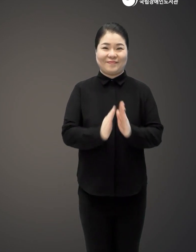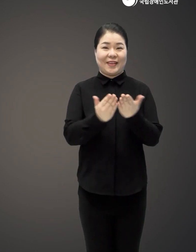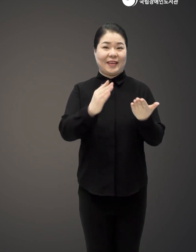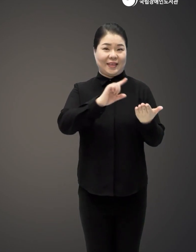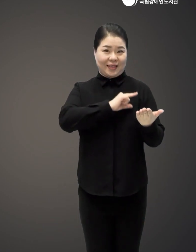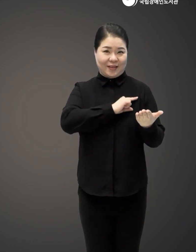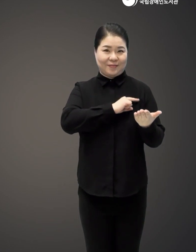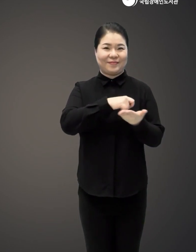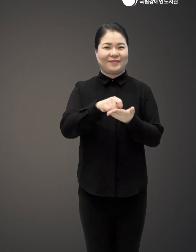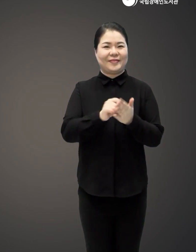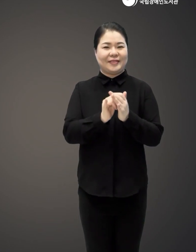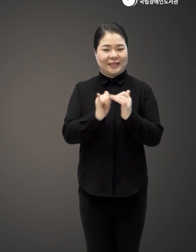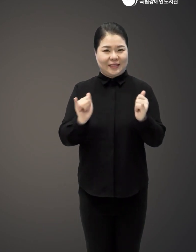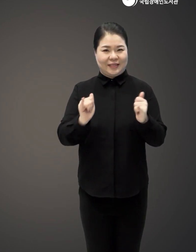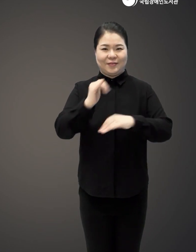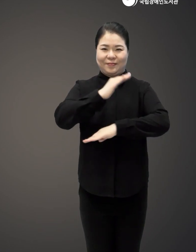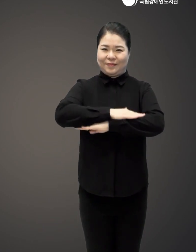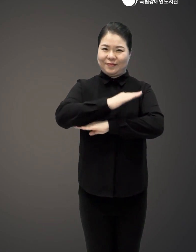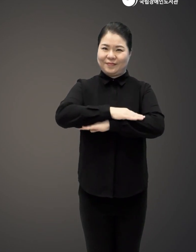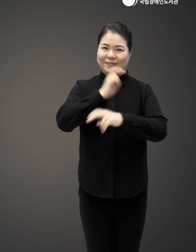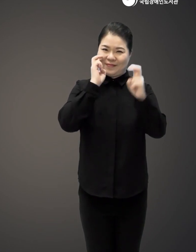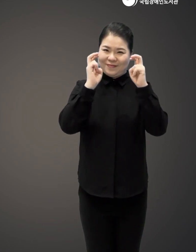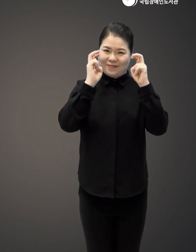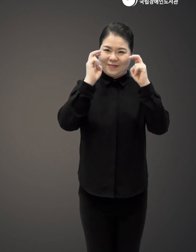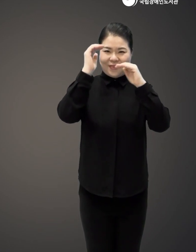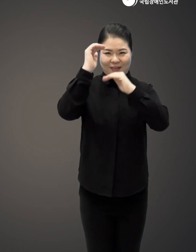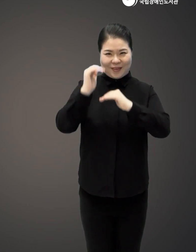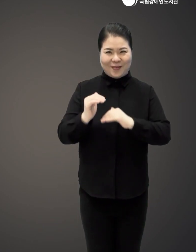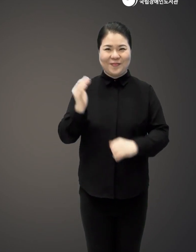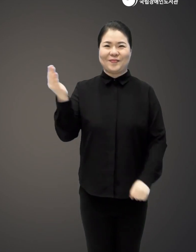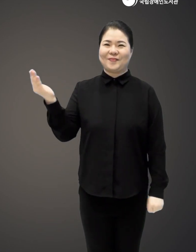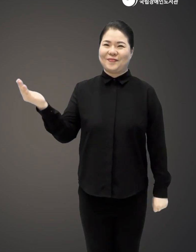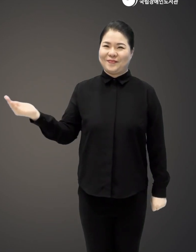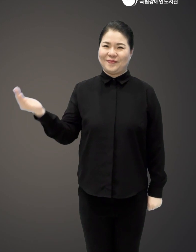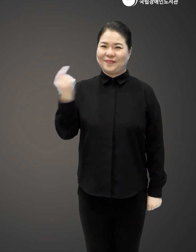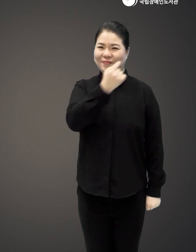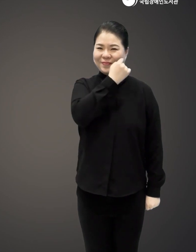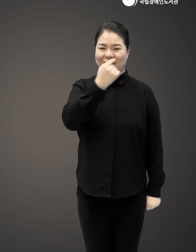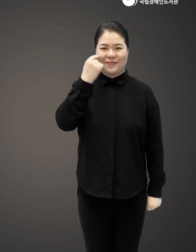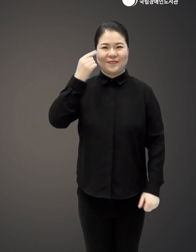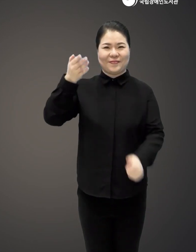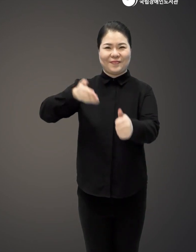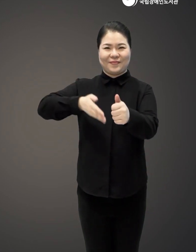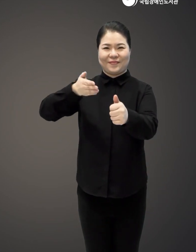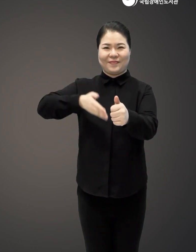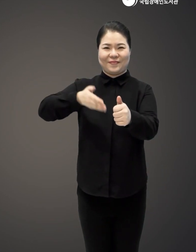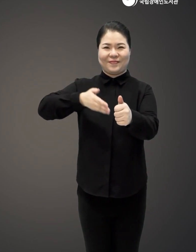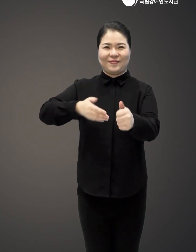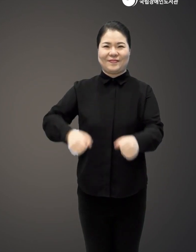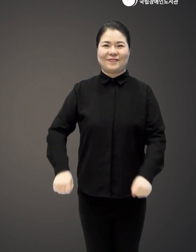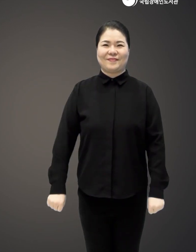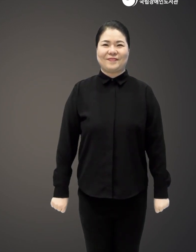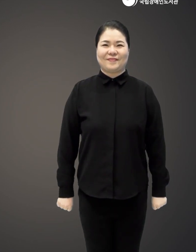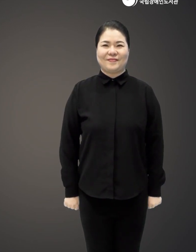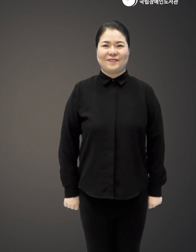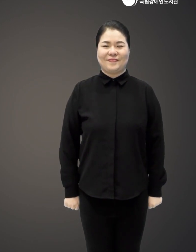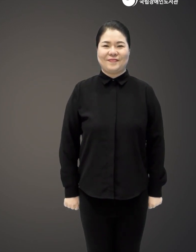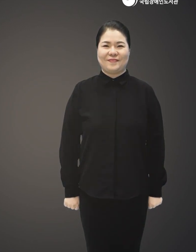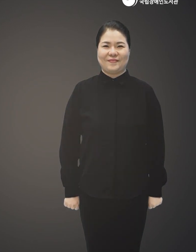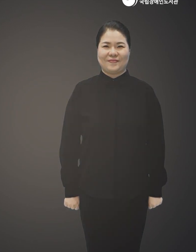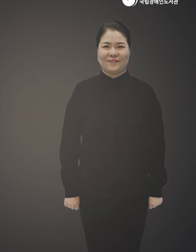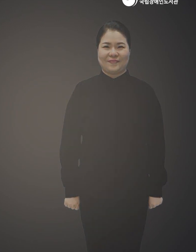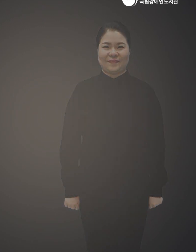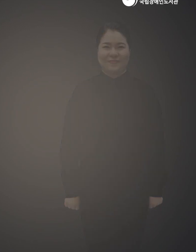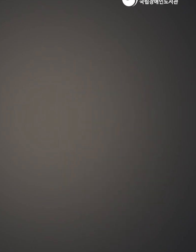도서명 아이는 조금 다를 뿐입니다 저자 대보라 레버 출판사